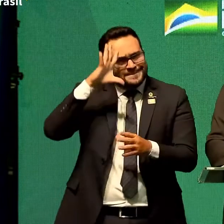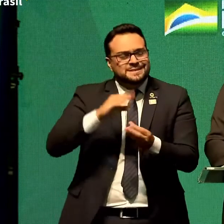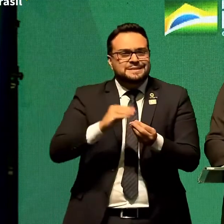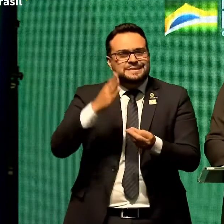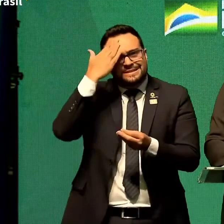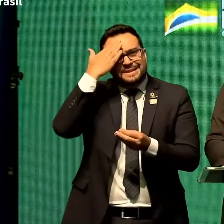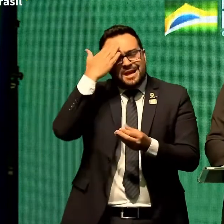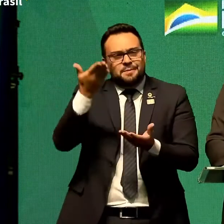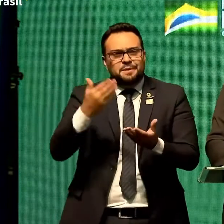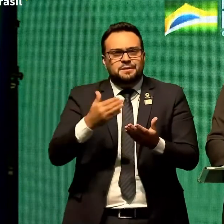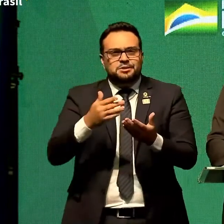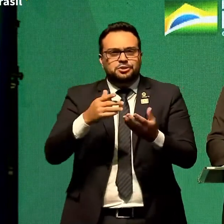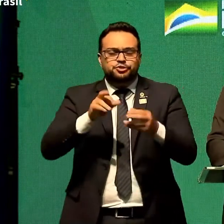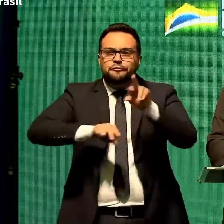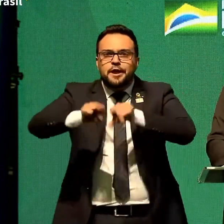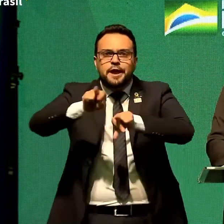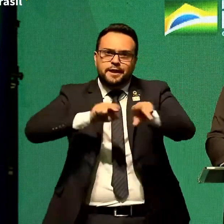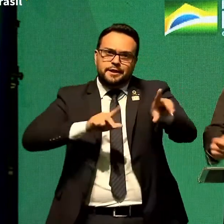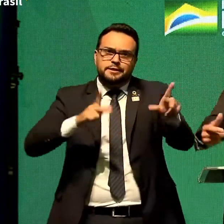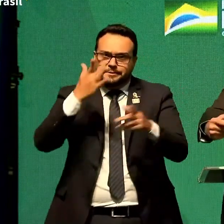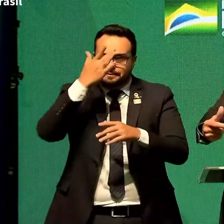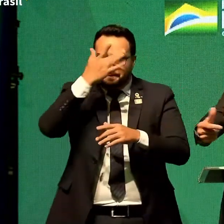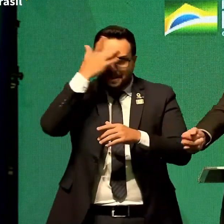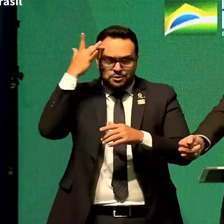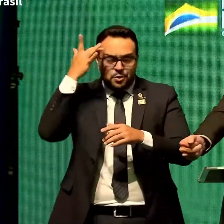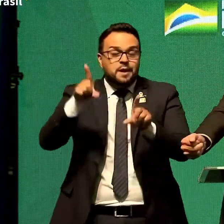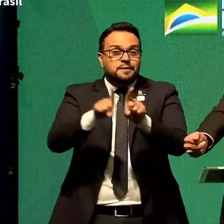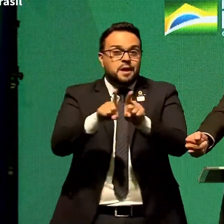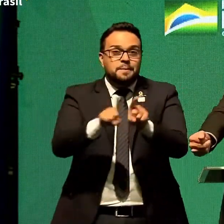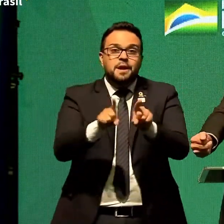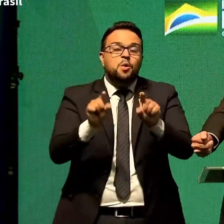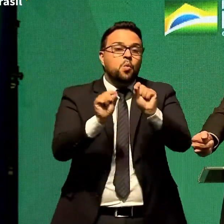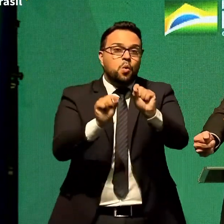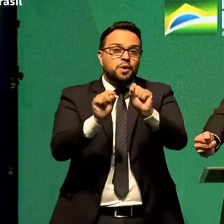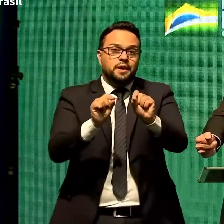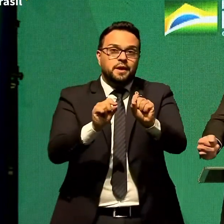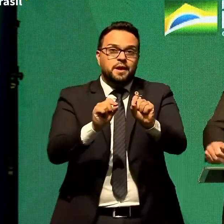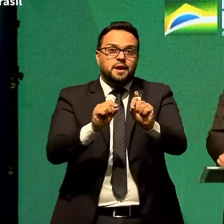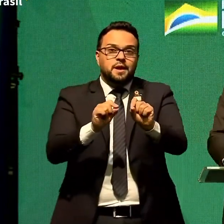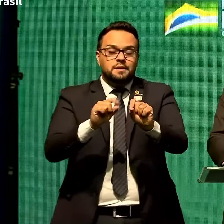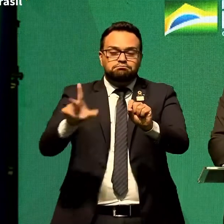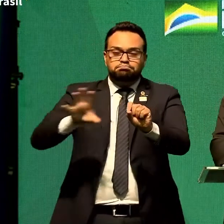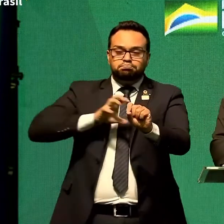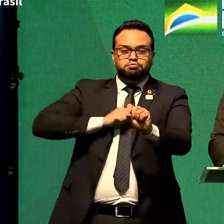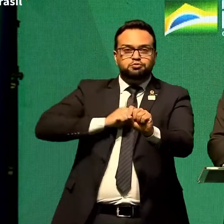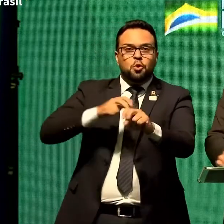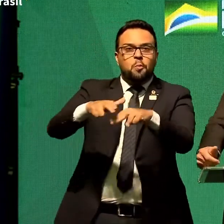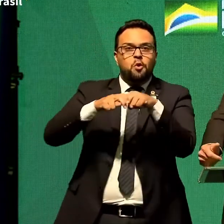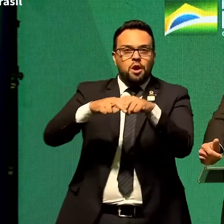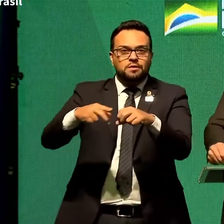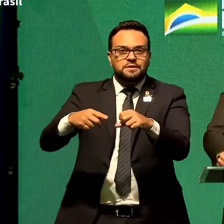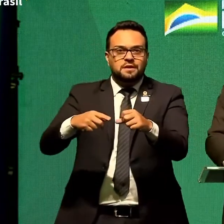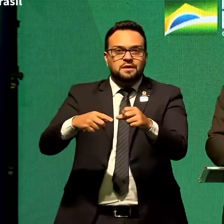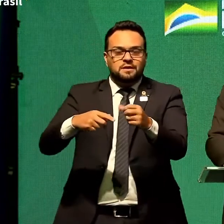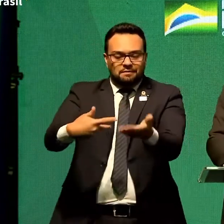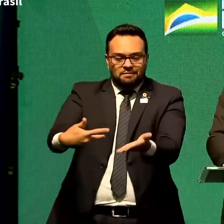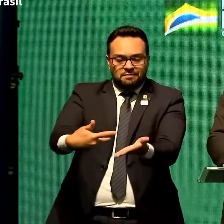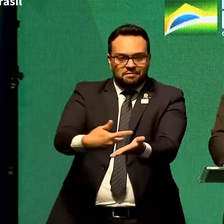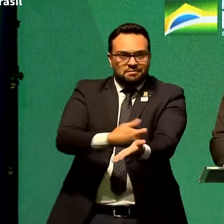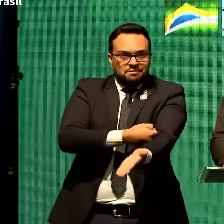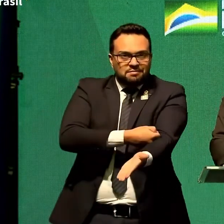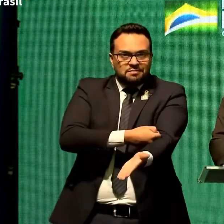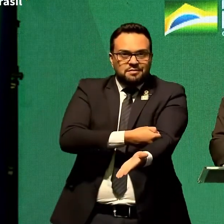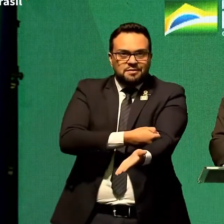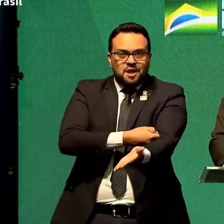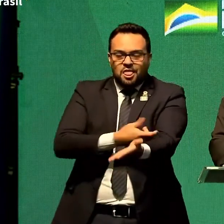sexuais, diferenciados, e também se contraía via injeção, via compartilhamento